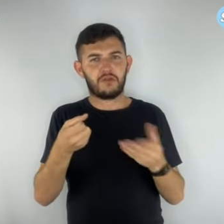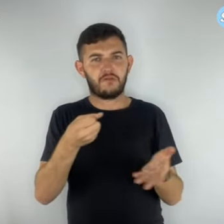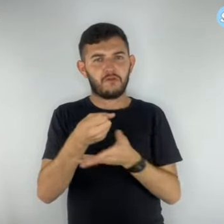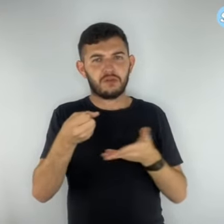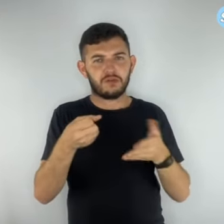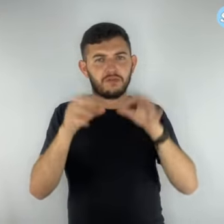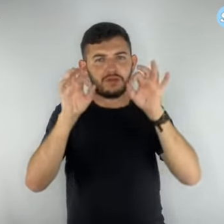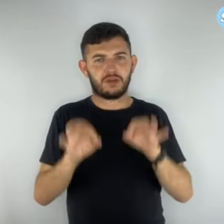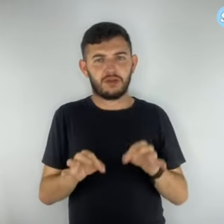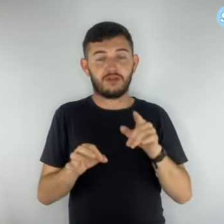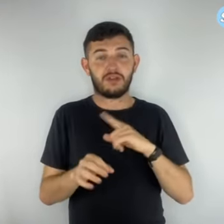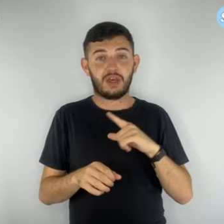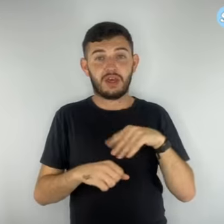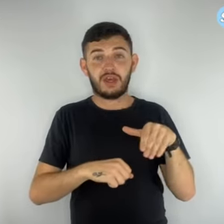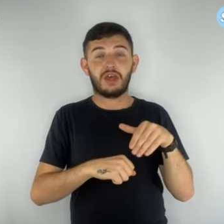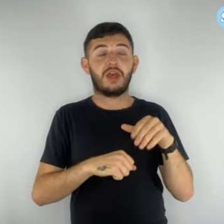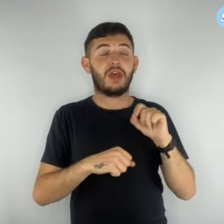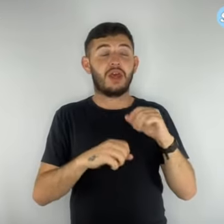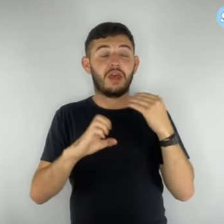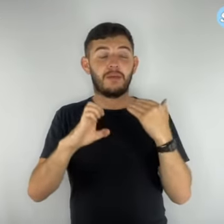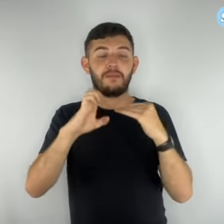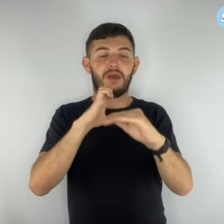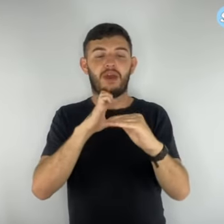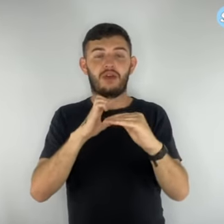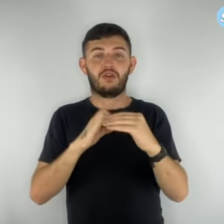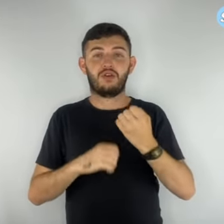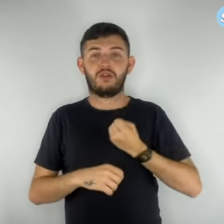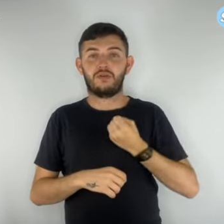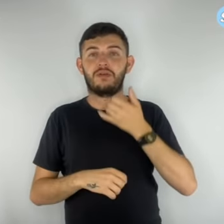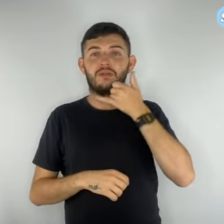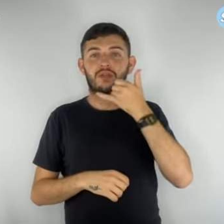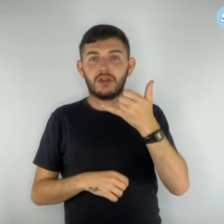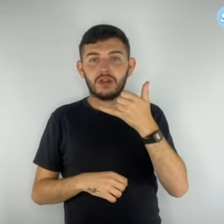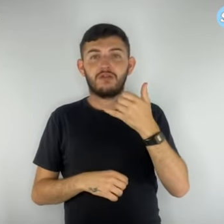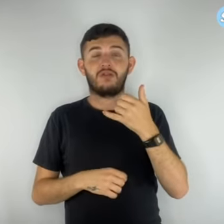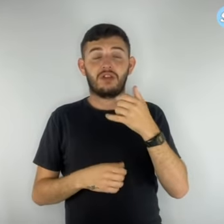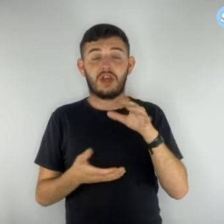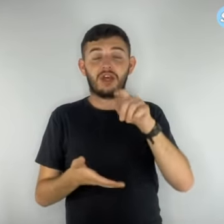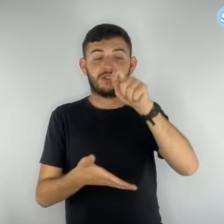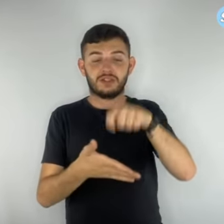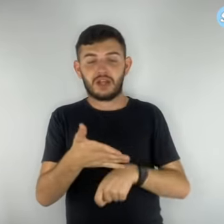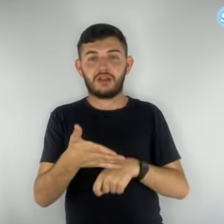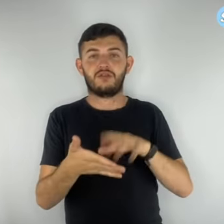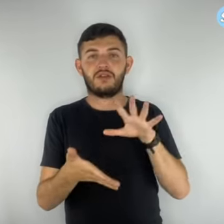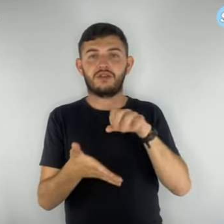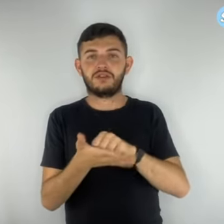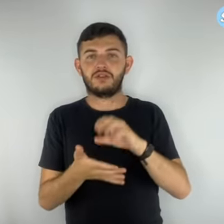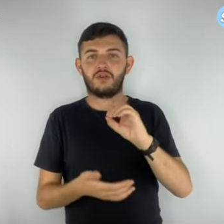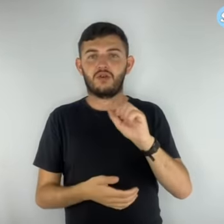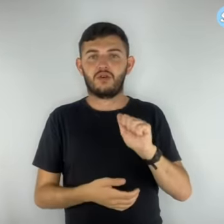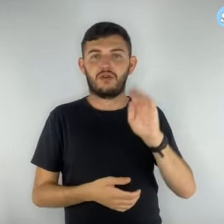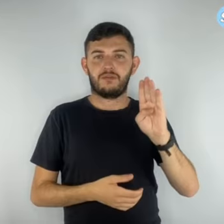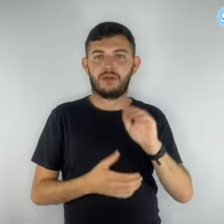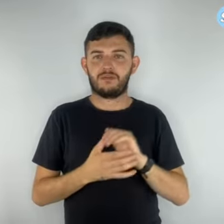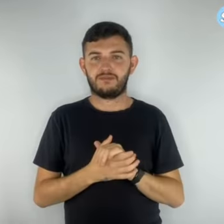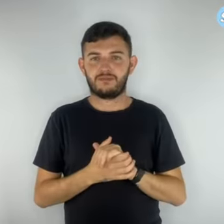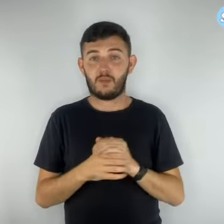telefones e assinatura com registro da OAB. Golpe 7 O primeiro golpe de